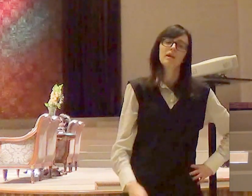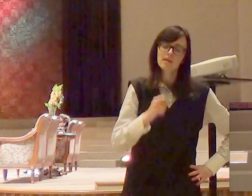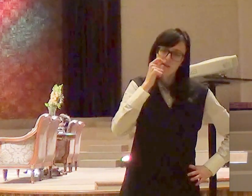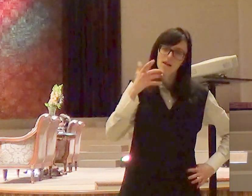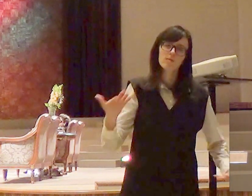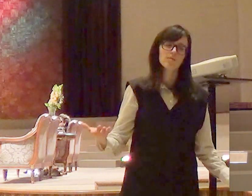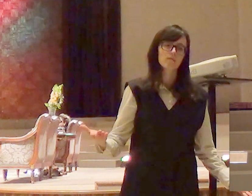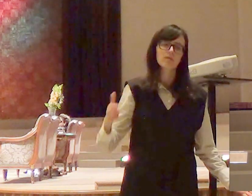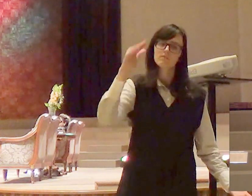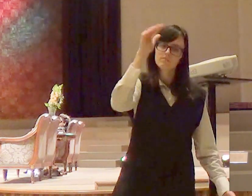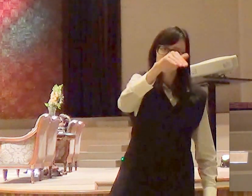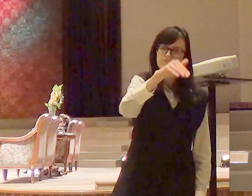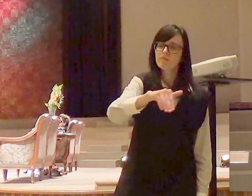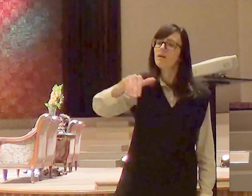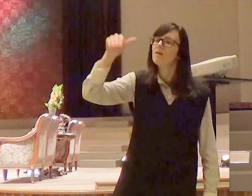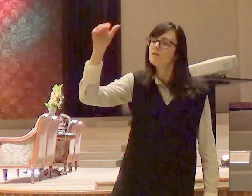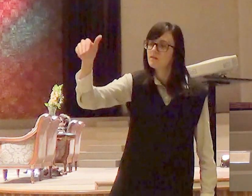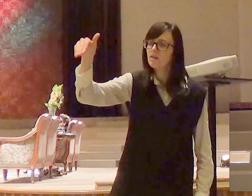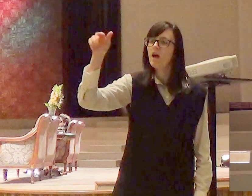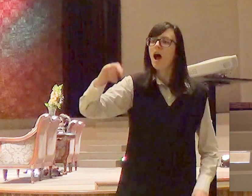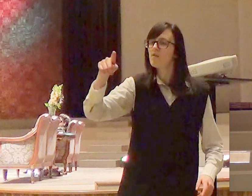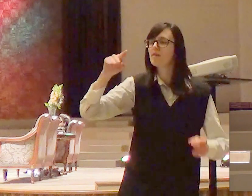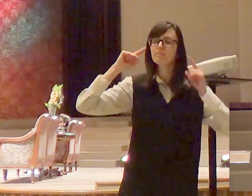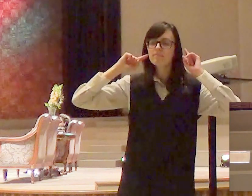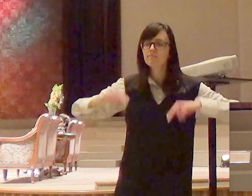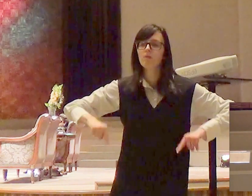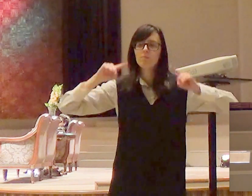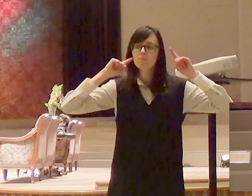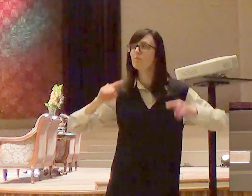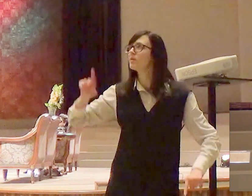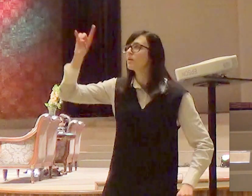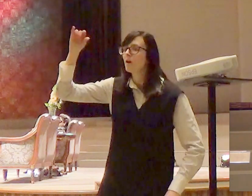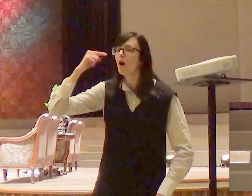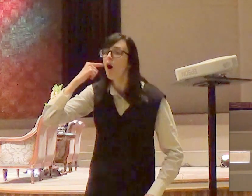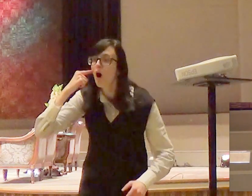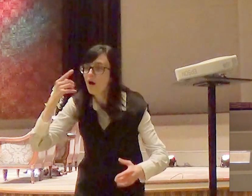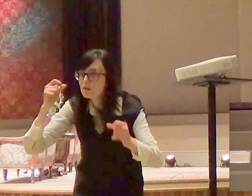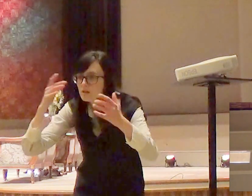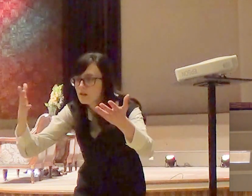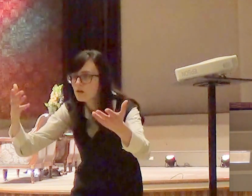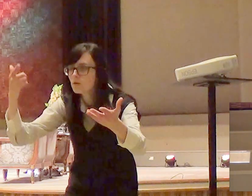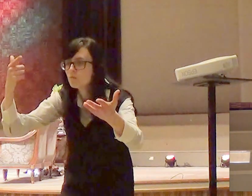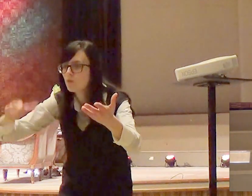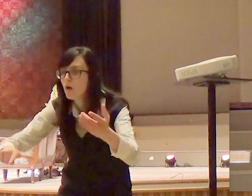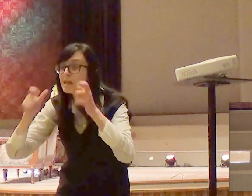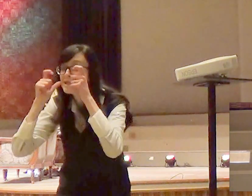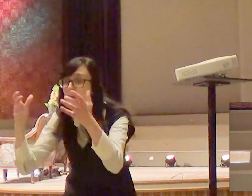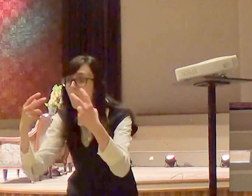Deus faz o último apelo Deus toca profundamente o nosso coração e nos dá a última